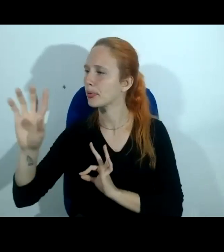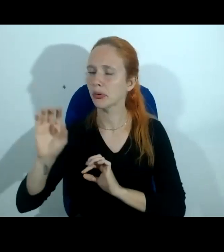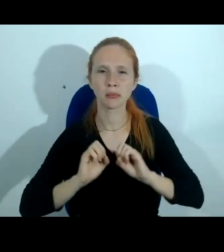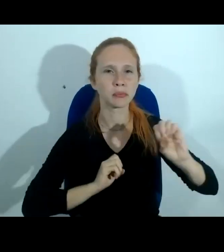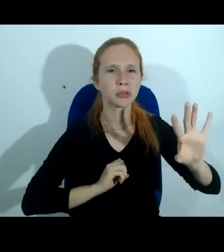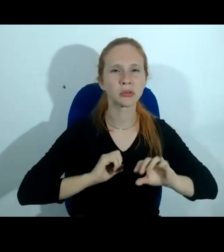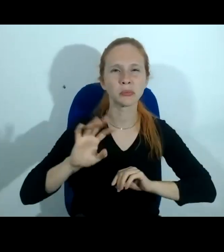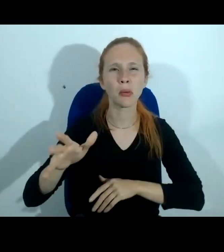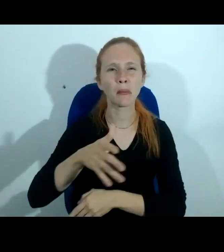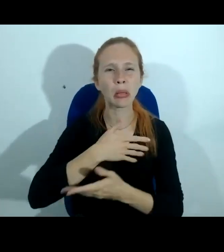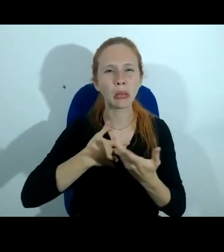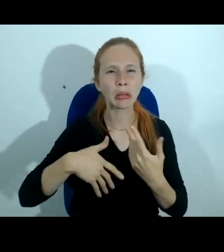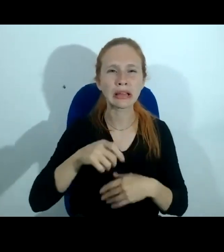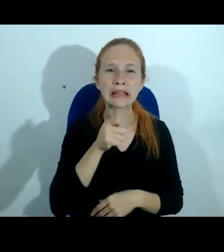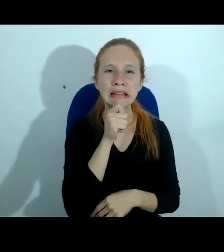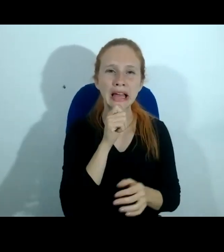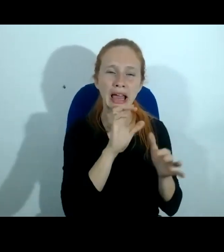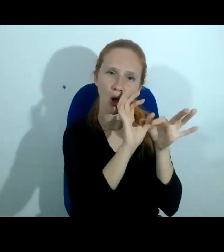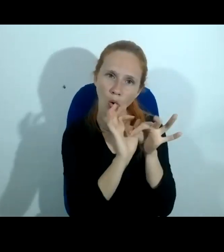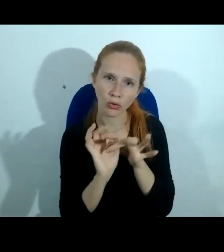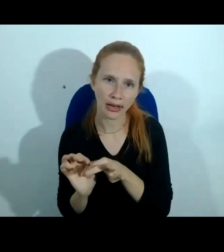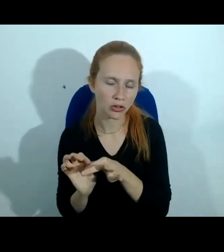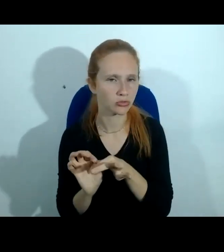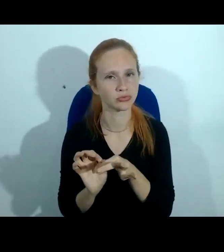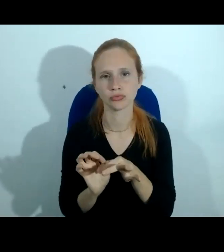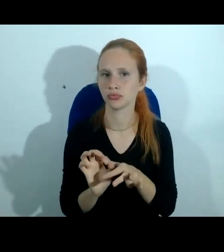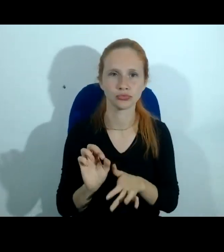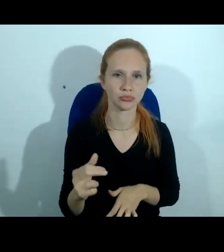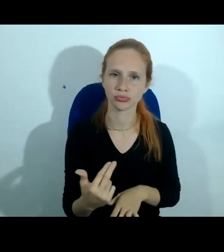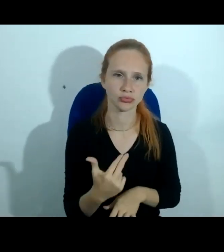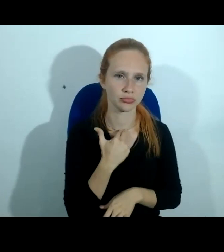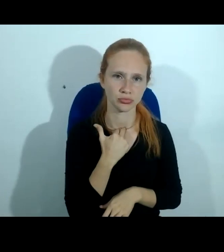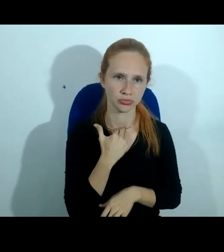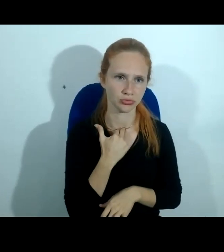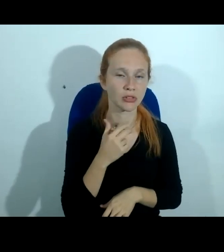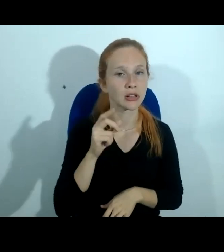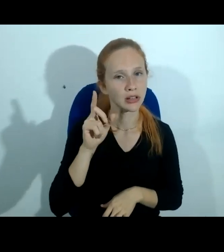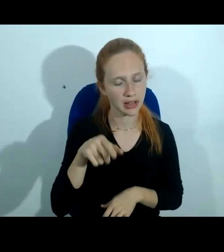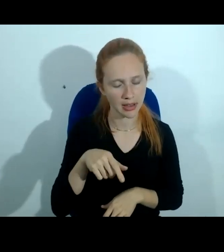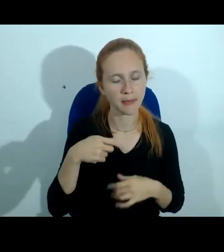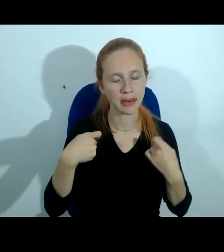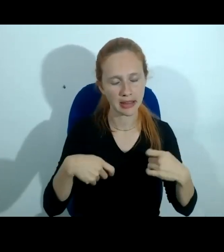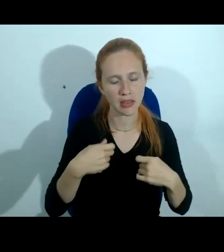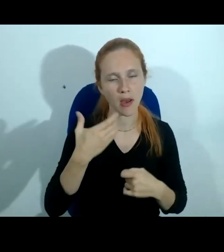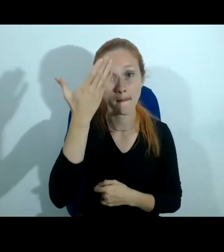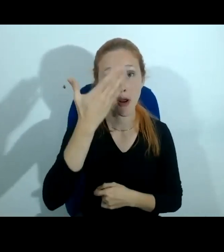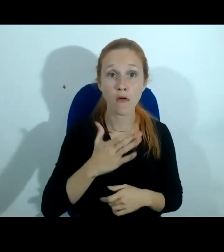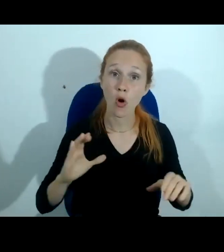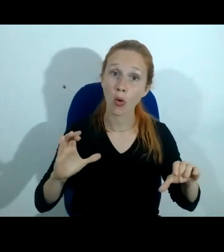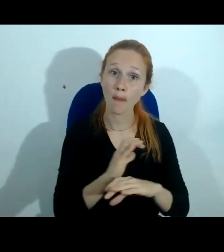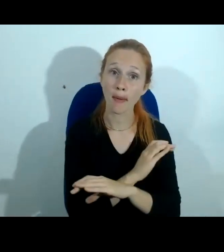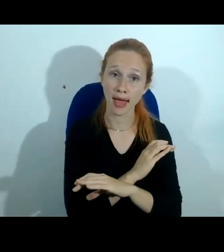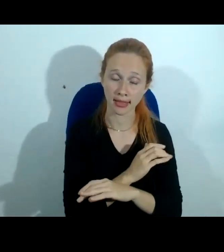ilhadas sem a devida contextualização não nos dá uma prova completa e consequentemente a sua